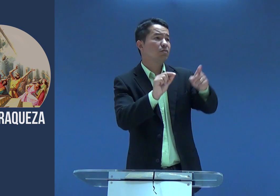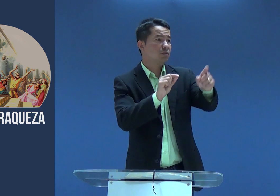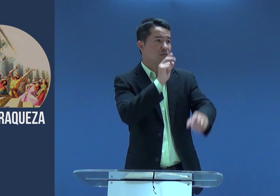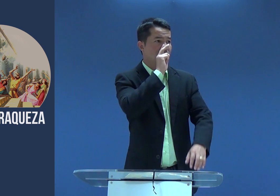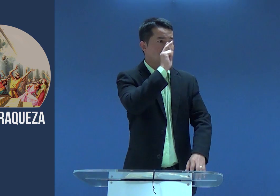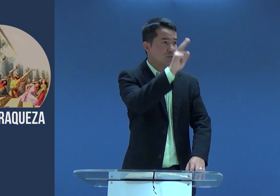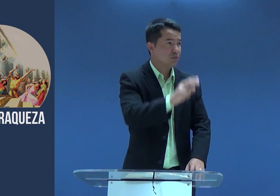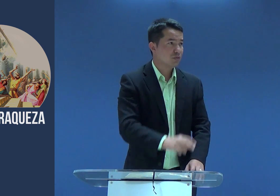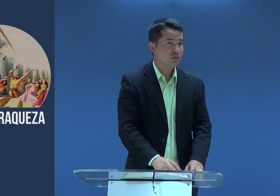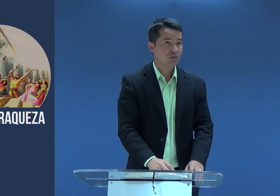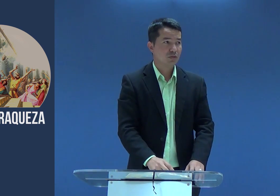onde está a sua força?